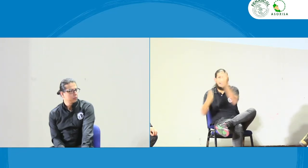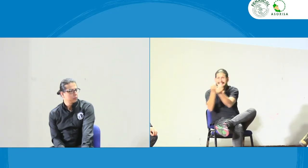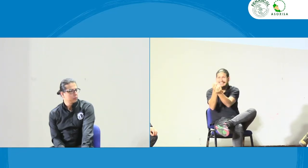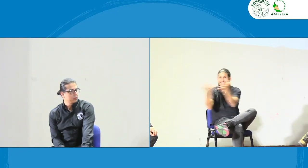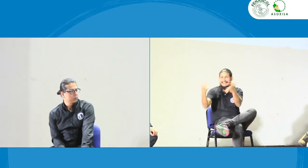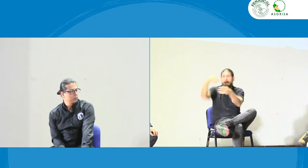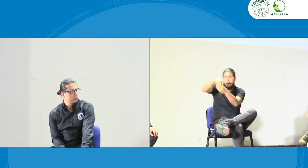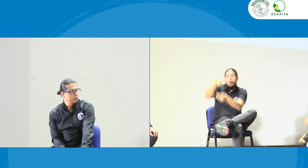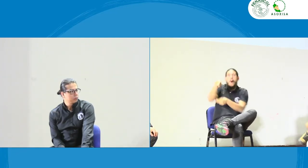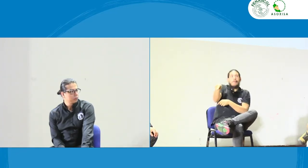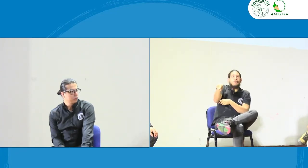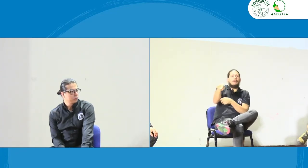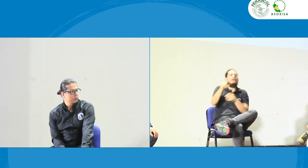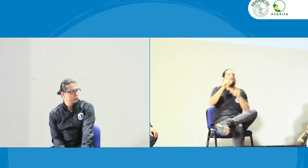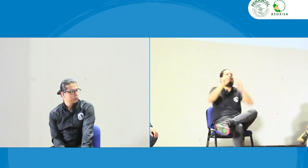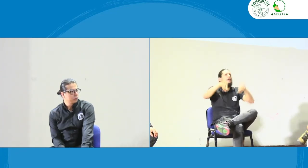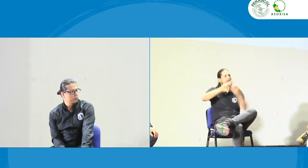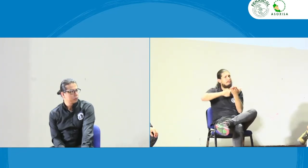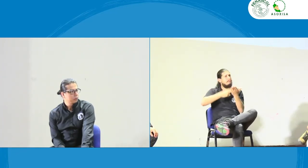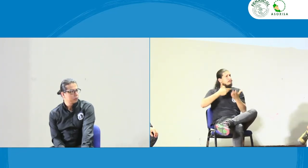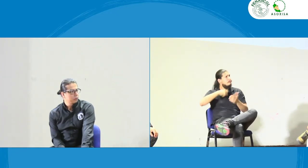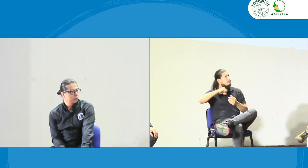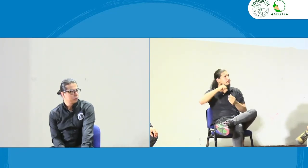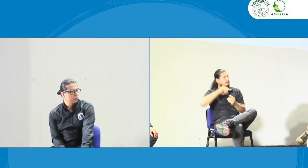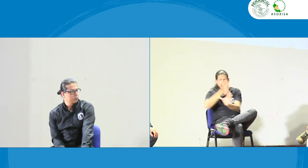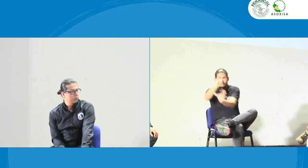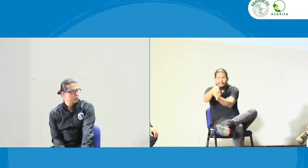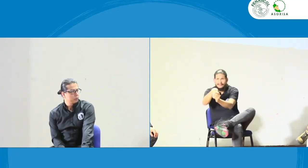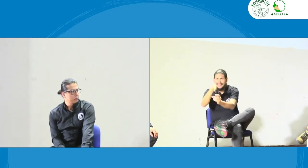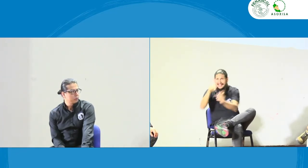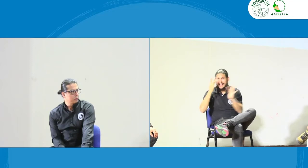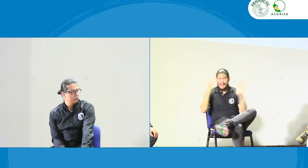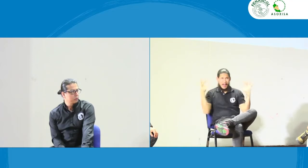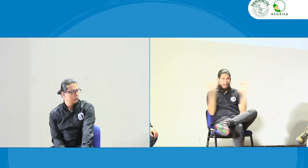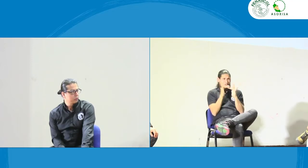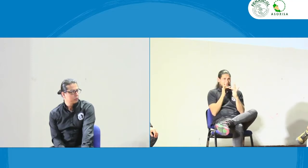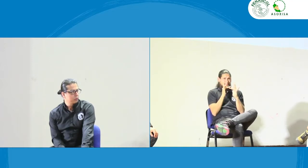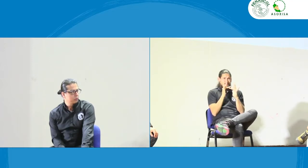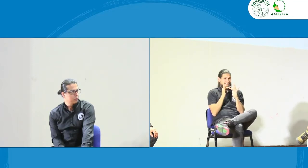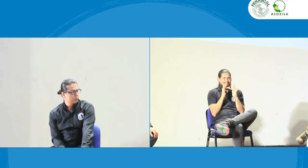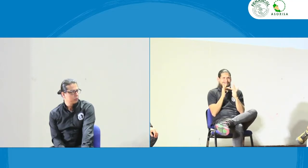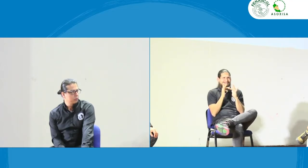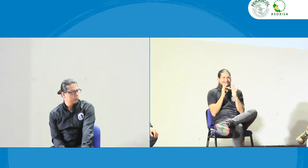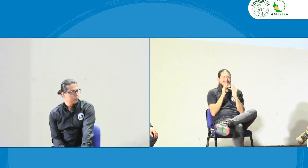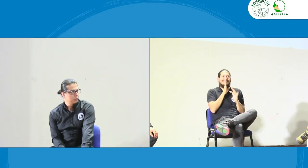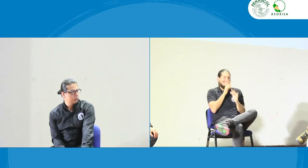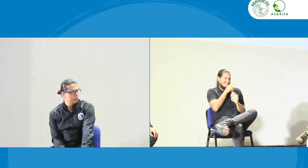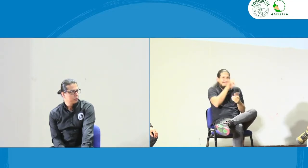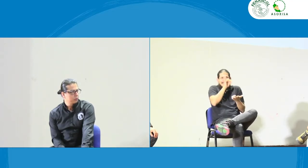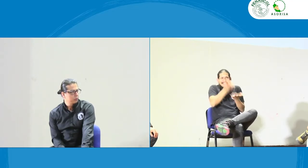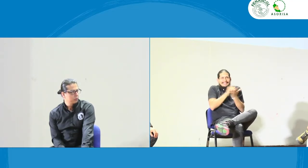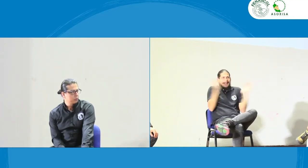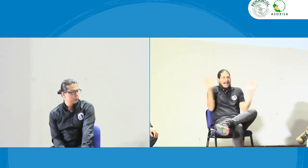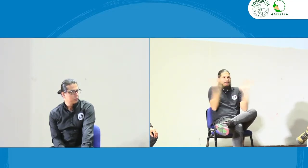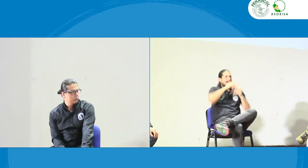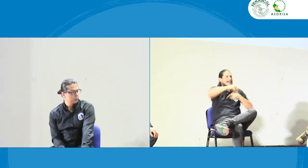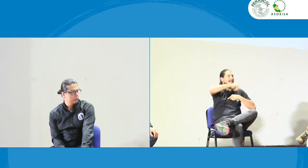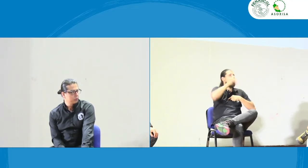cuidadores perdón error de interpretación los cuidadores que hacen parte de este proceso también todos los intérpretes decían ah pero es que nosotros debemos estar allí pero